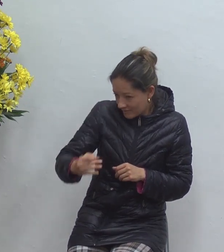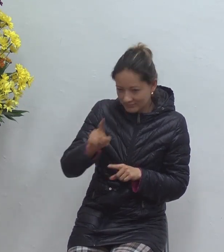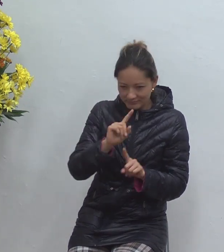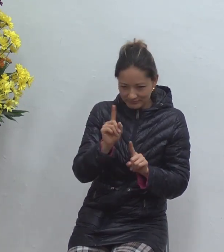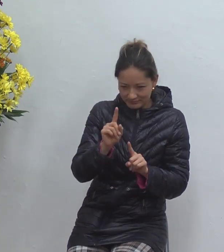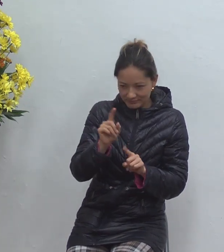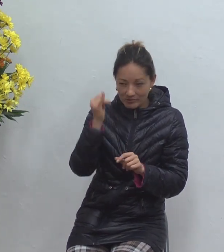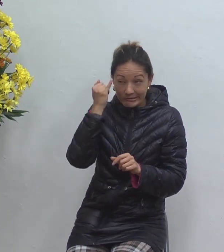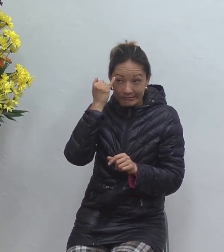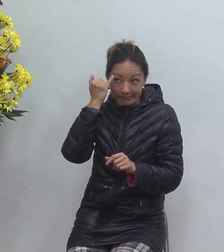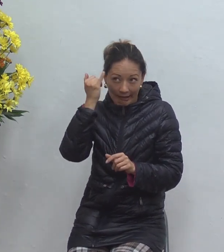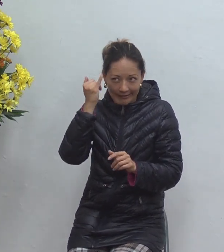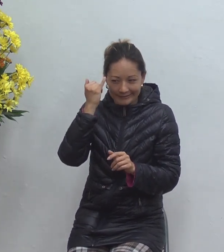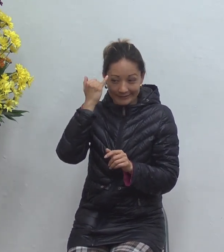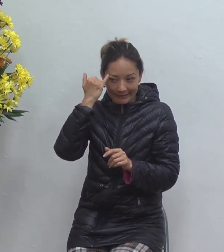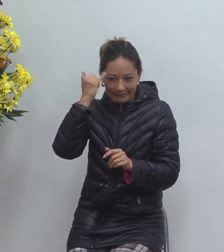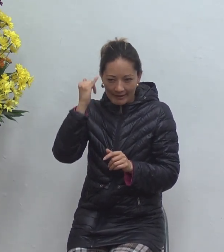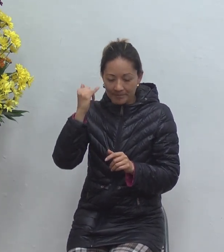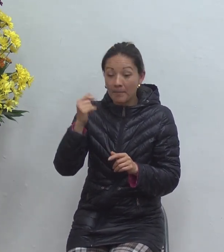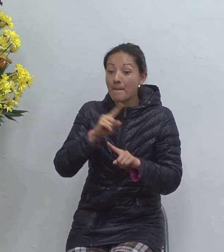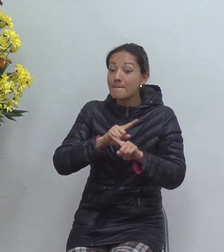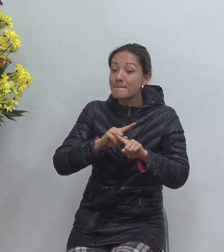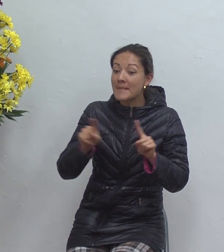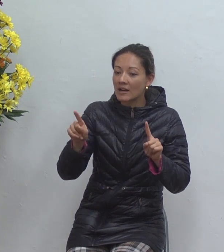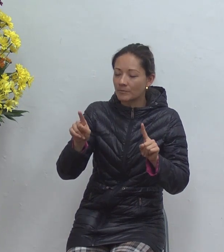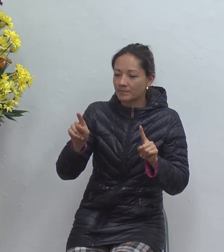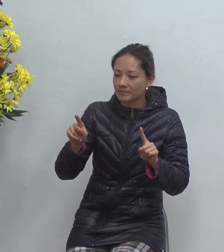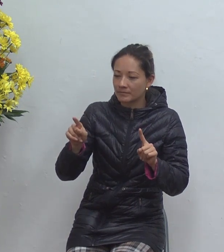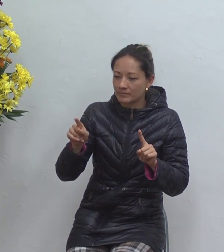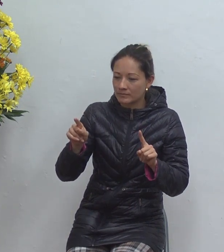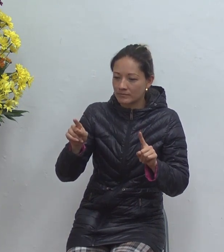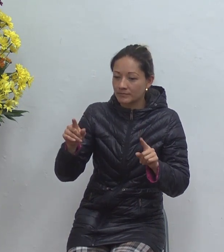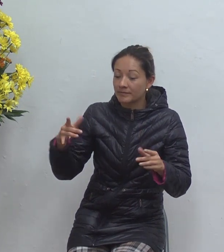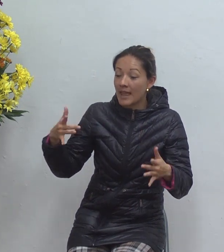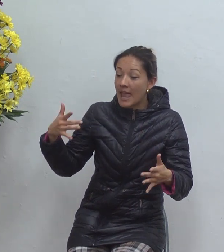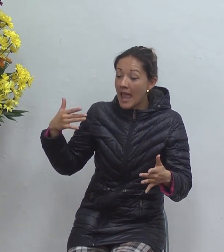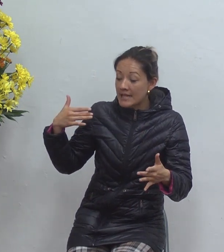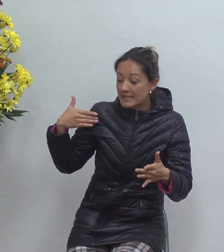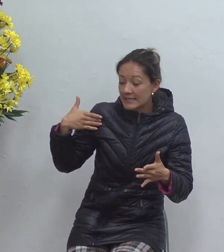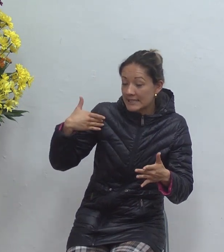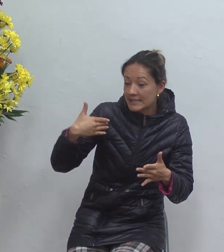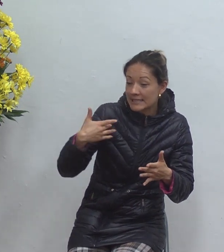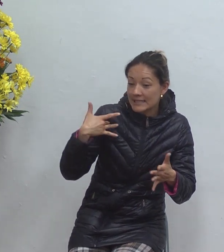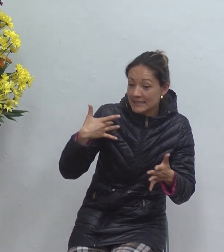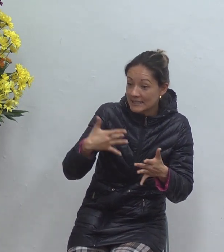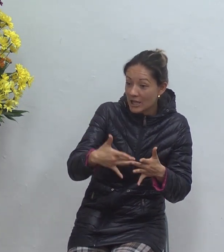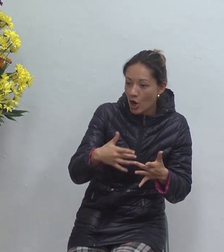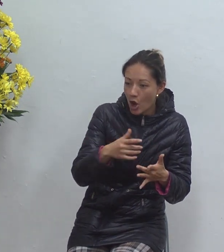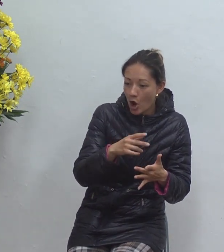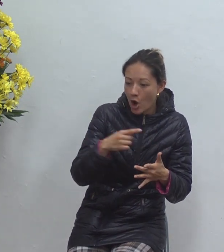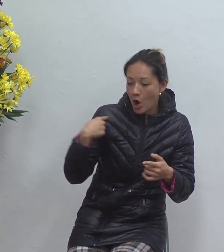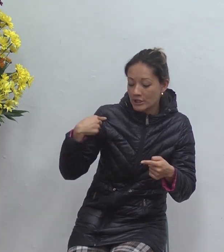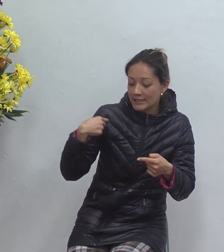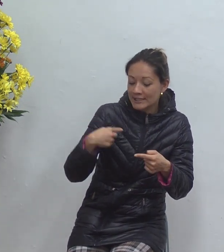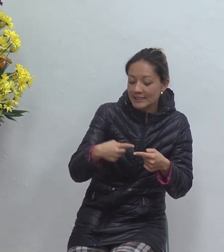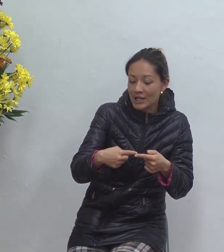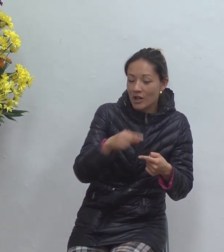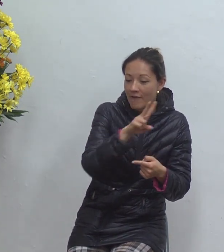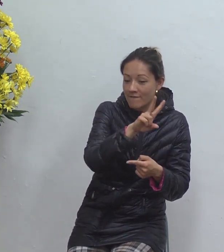datado del siglo primero o sea que ya les quitó la el argumento del siglo tercero del siglo primero pero quiere que le dé otro